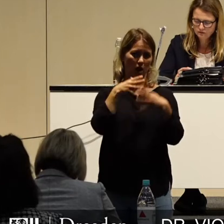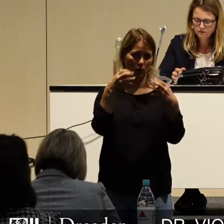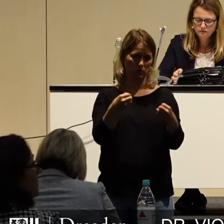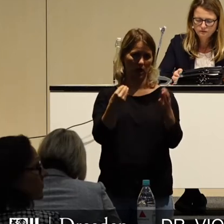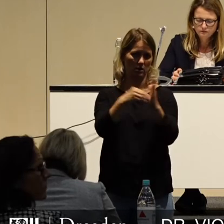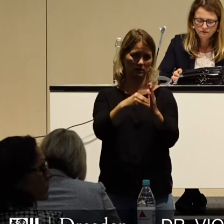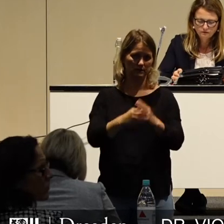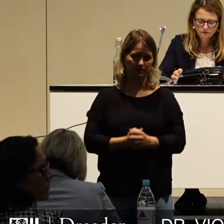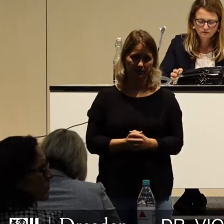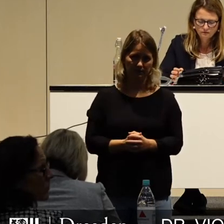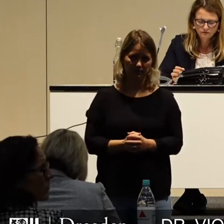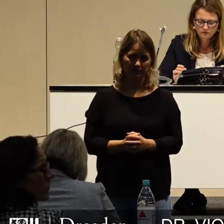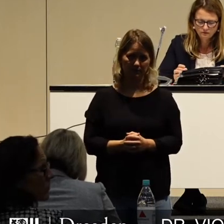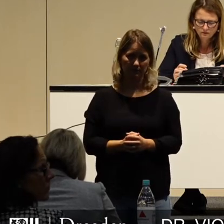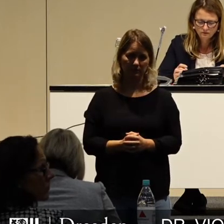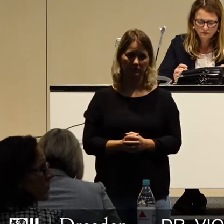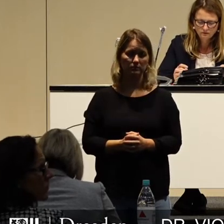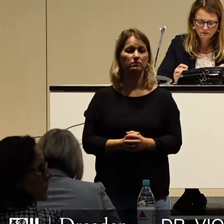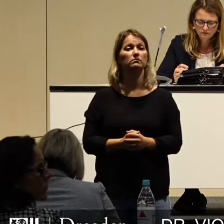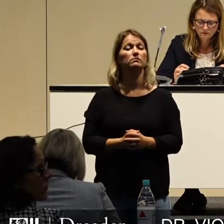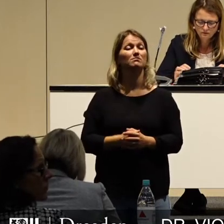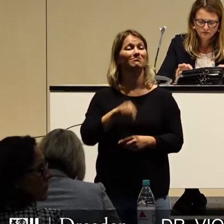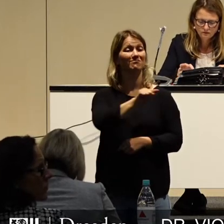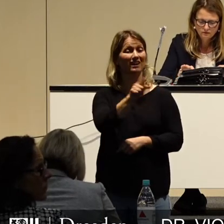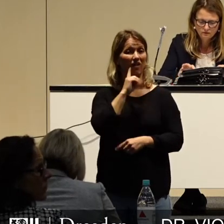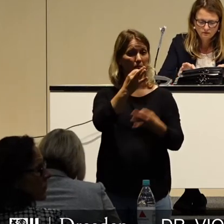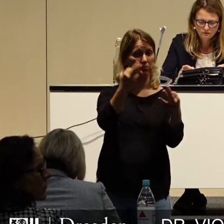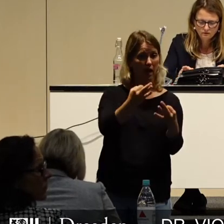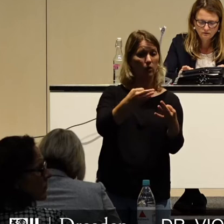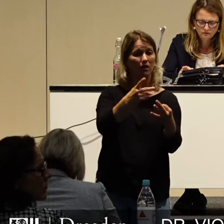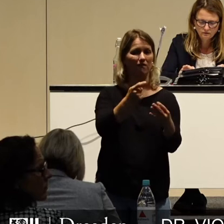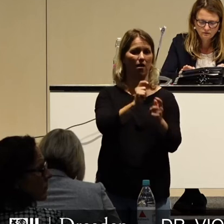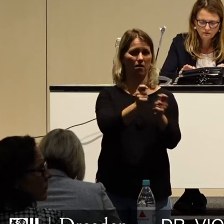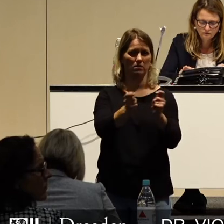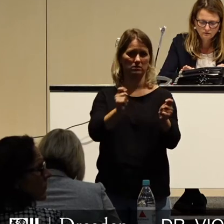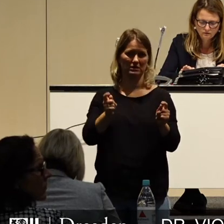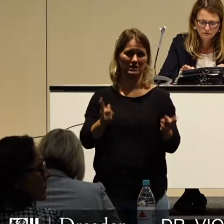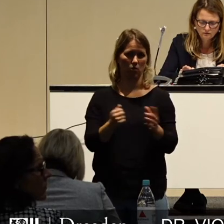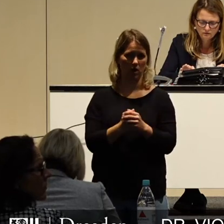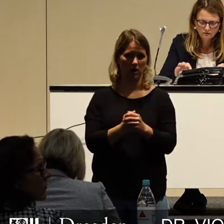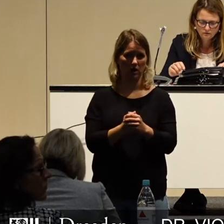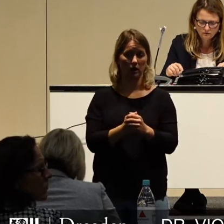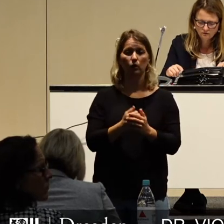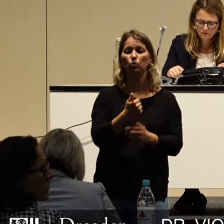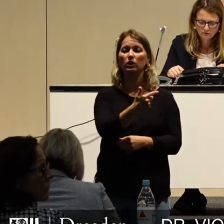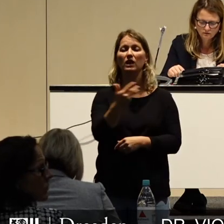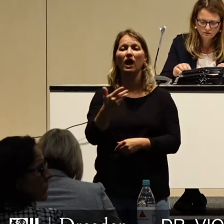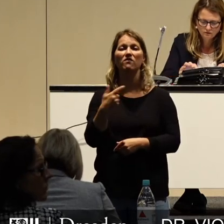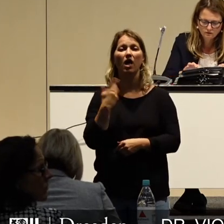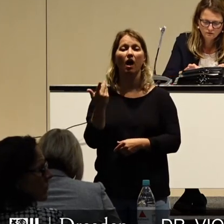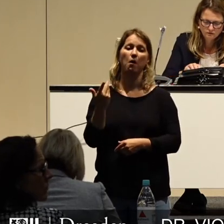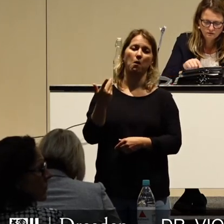Damit das Geld unseres Haushalts dorthin geplant wird, wo es gebraucht wird und denjenigen zugutekommt, die nicht laut und